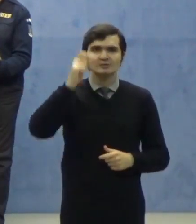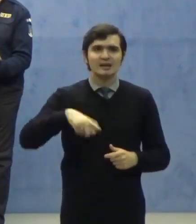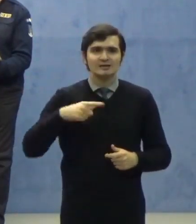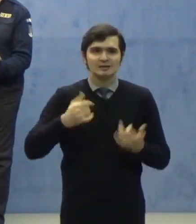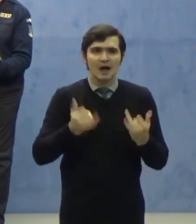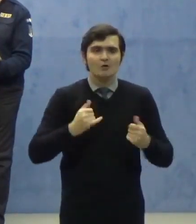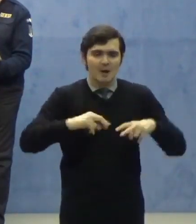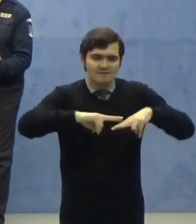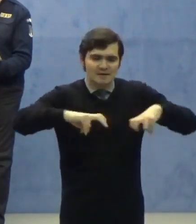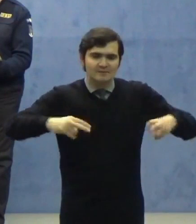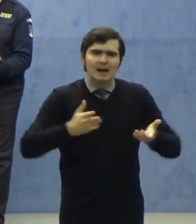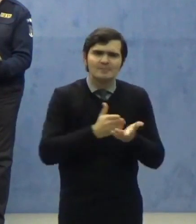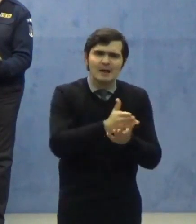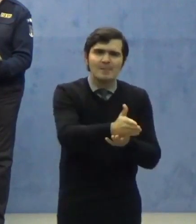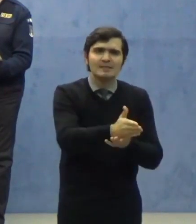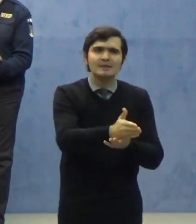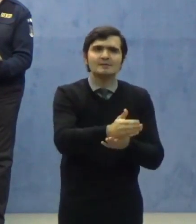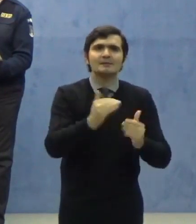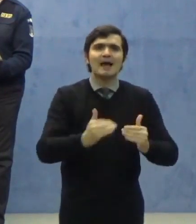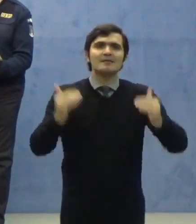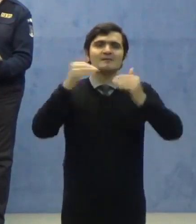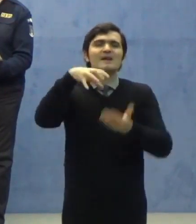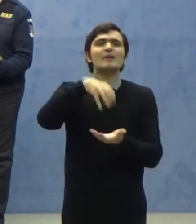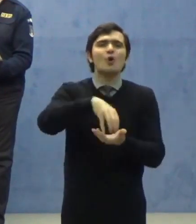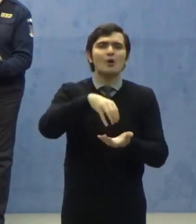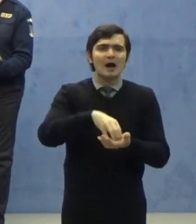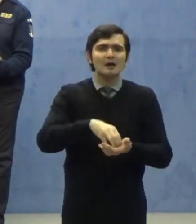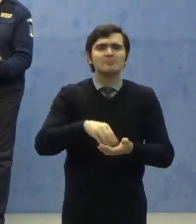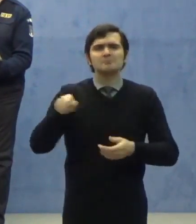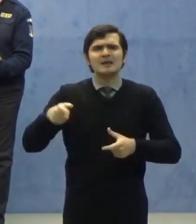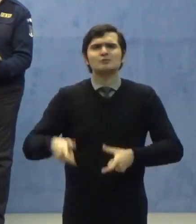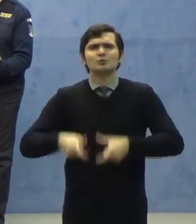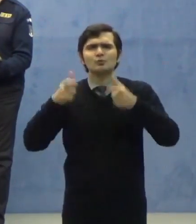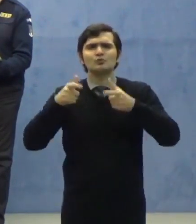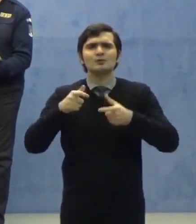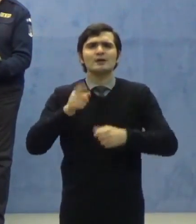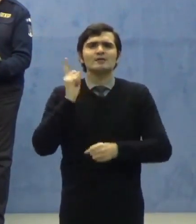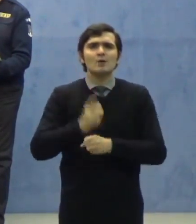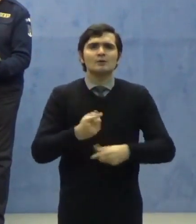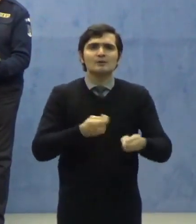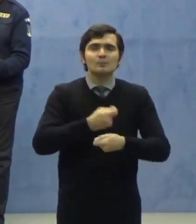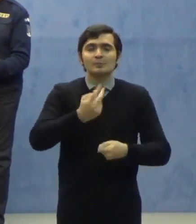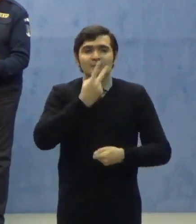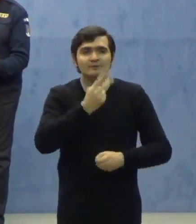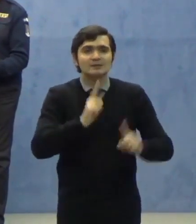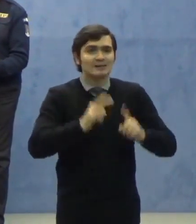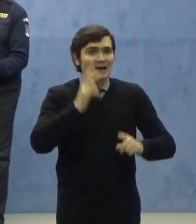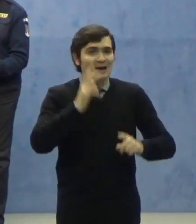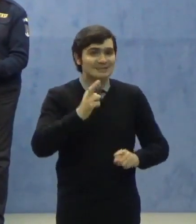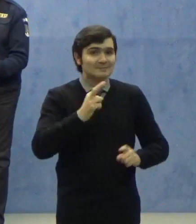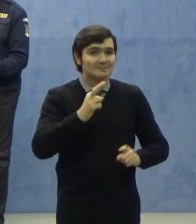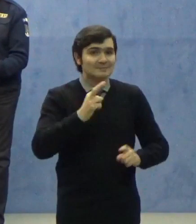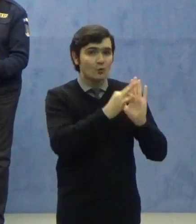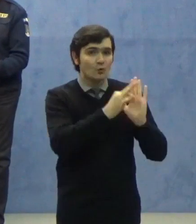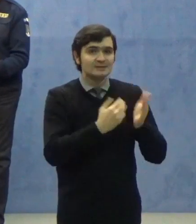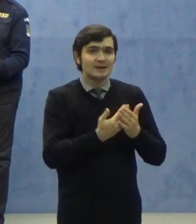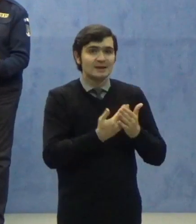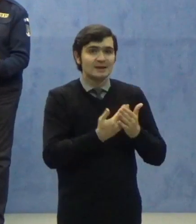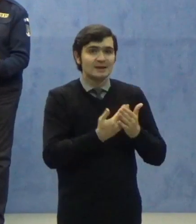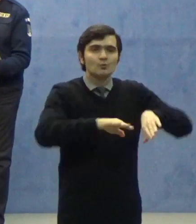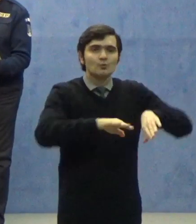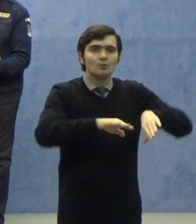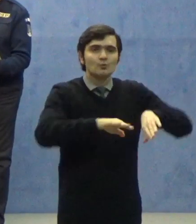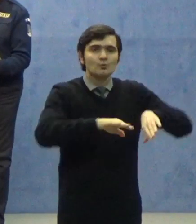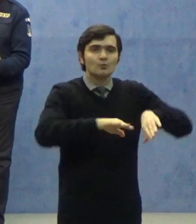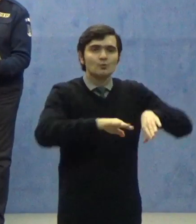în permanență la nivel local de structurile de ordine publică cu privire la respectarea condițiilor de autoizolare. Până în prezent,